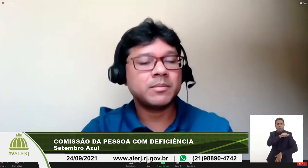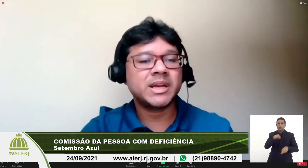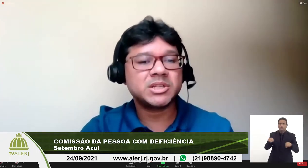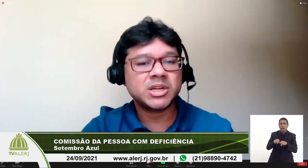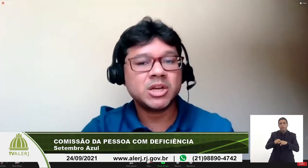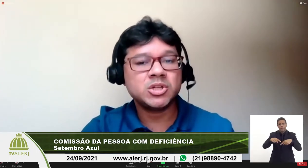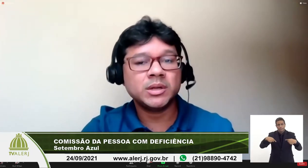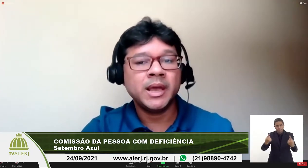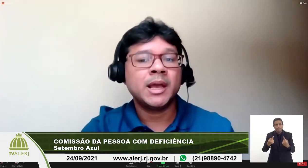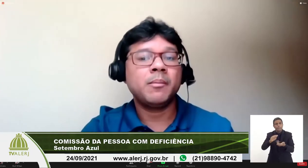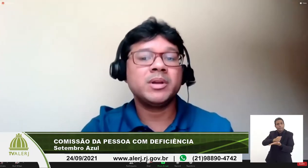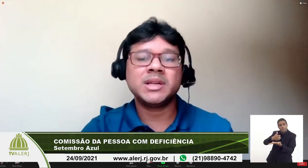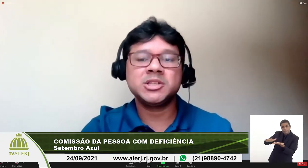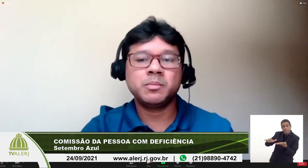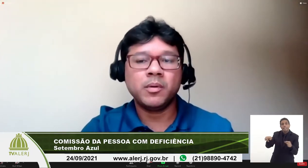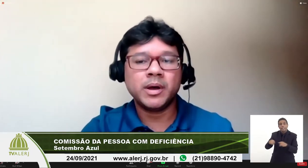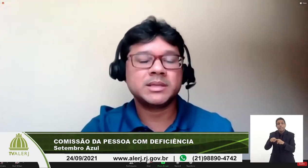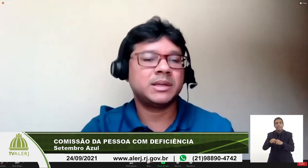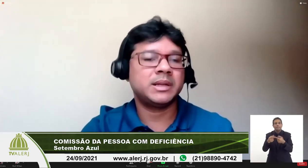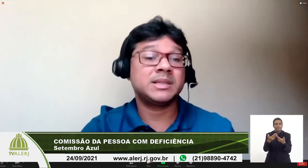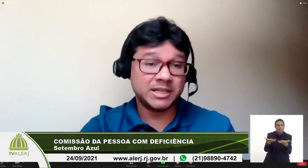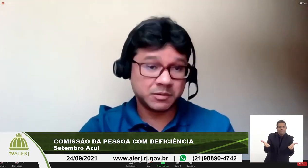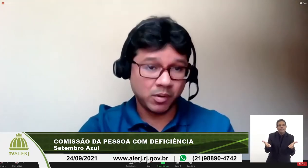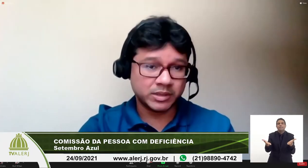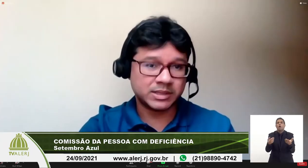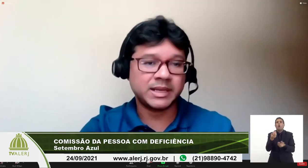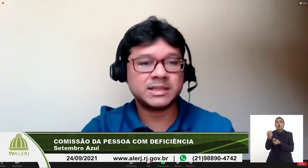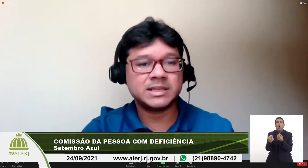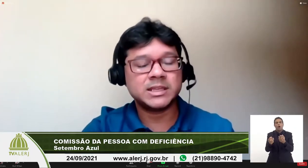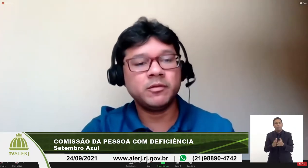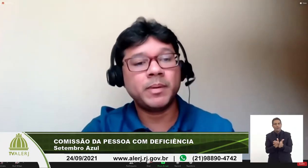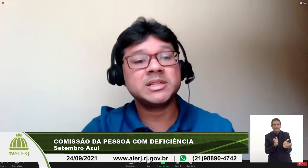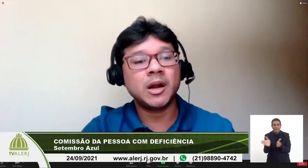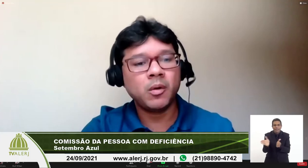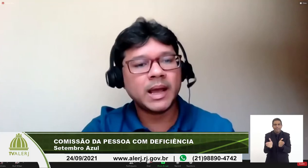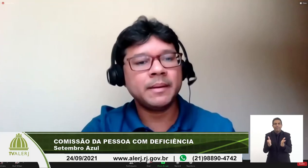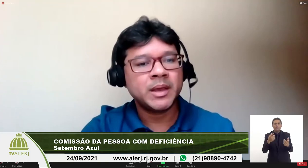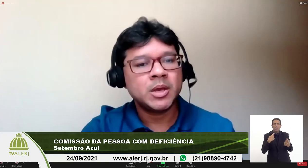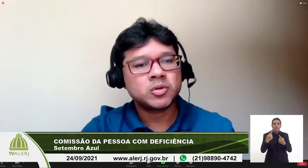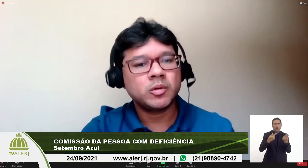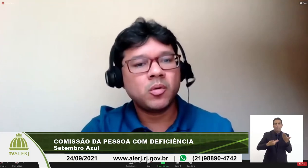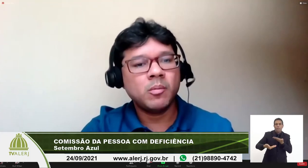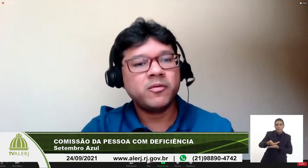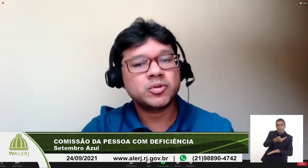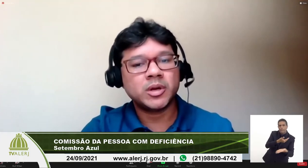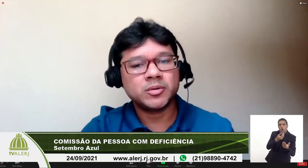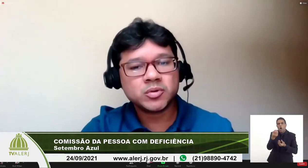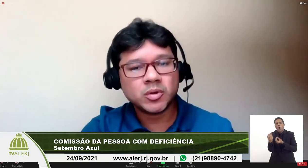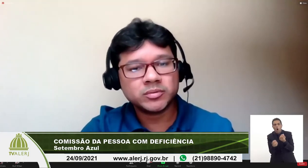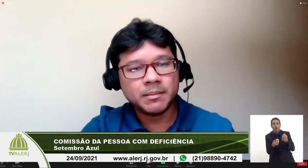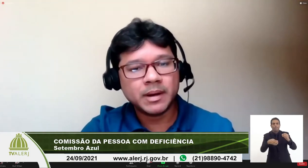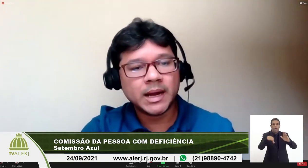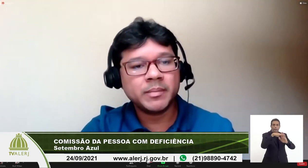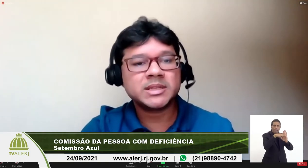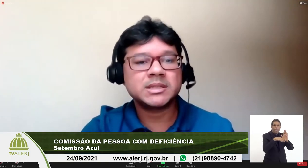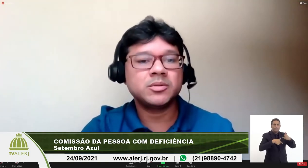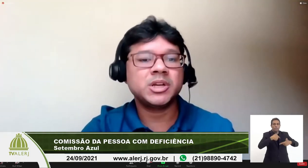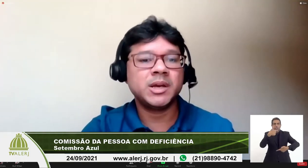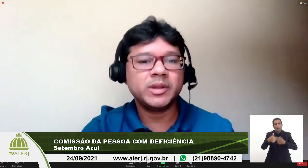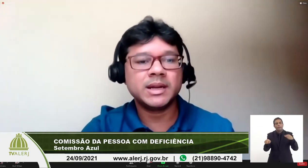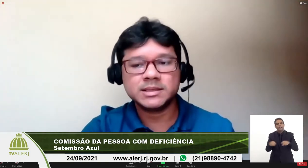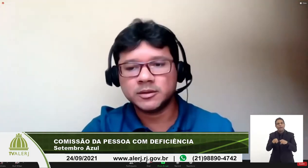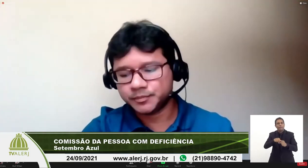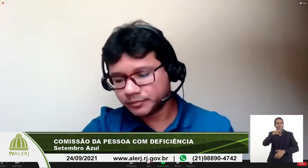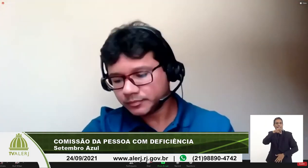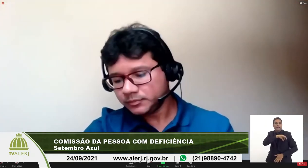temos a GIT RJ que pode estar disposta e acessível para dialogar sobre como funciona não só o trabalho mas questão